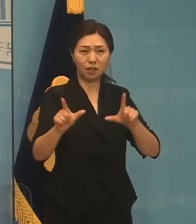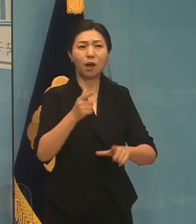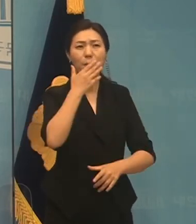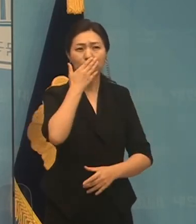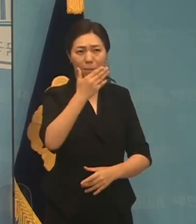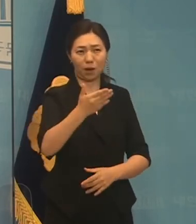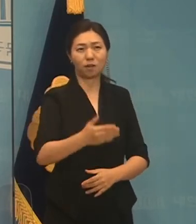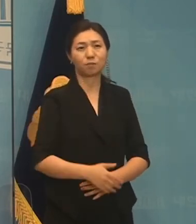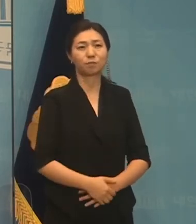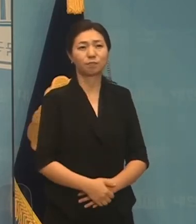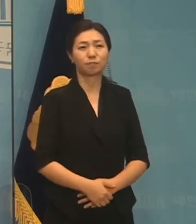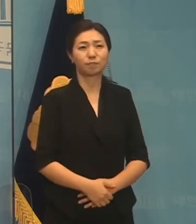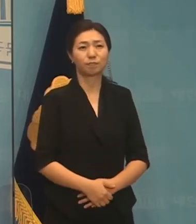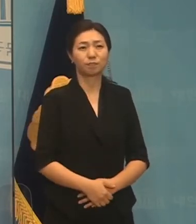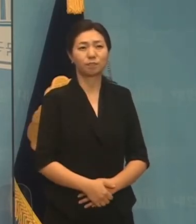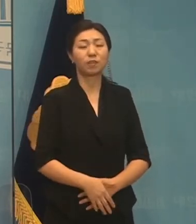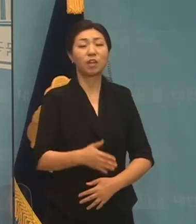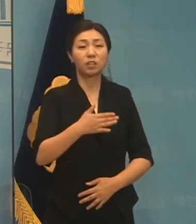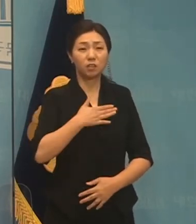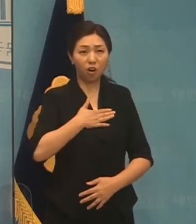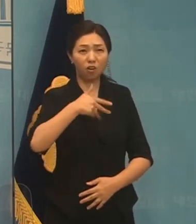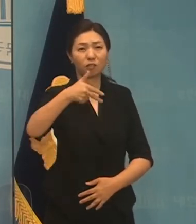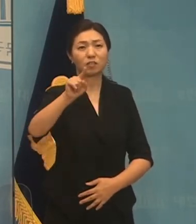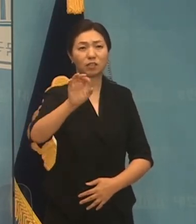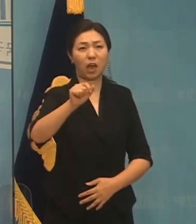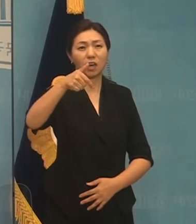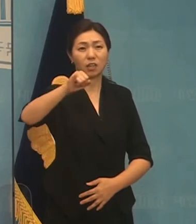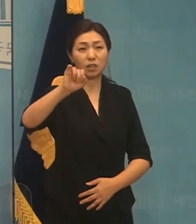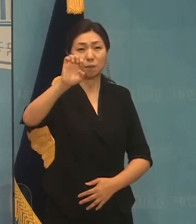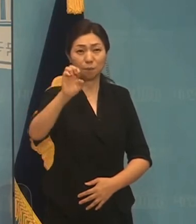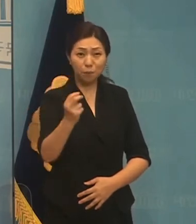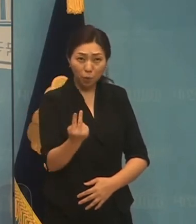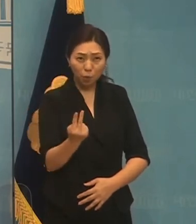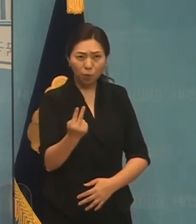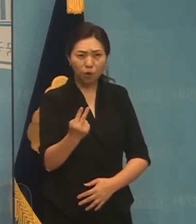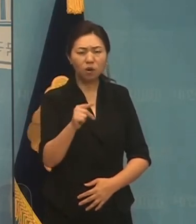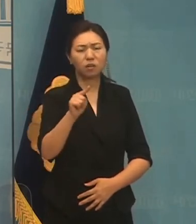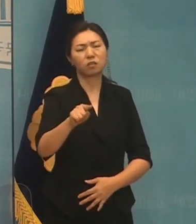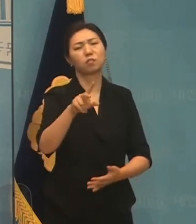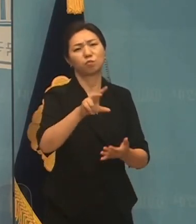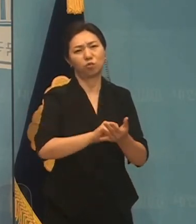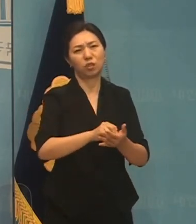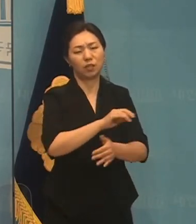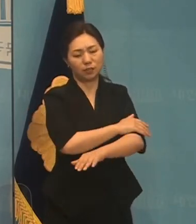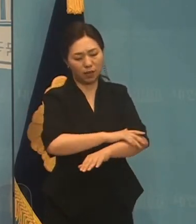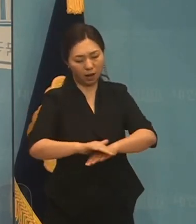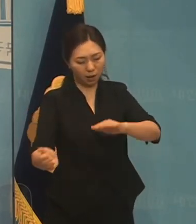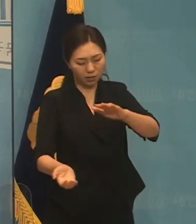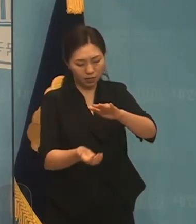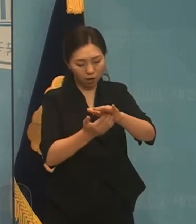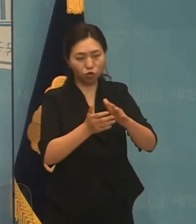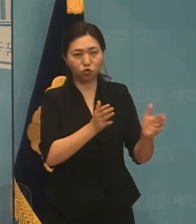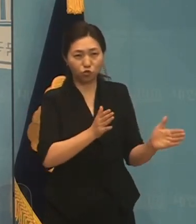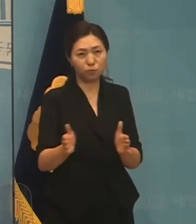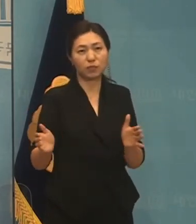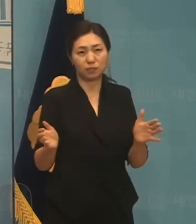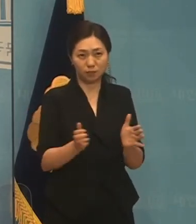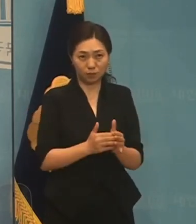만들 수 있습니다. 저 장기표는 이것을 실현할 준비가 되어 있습니다.